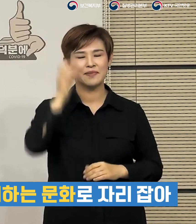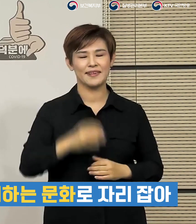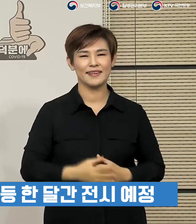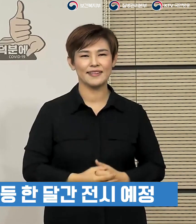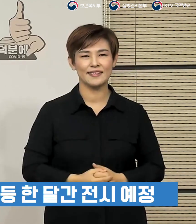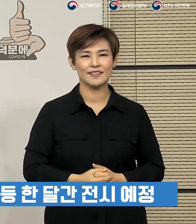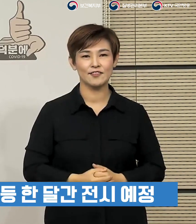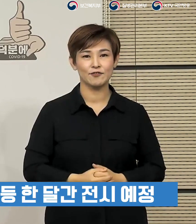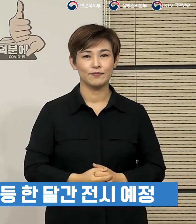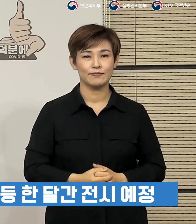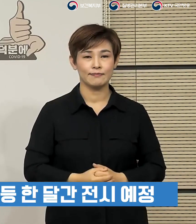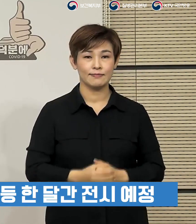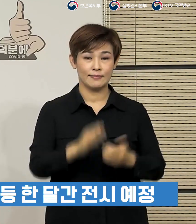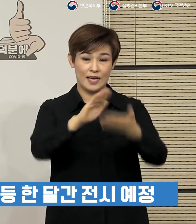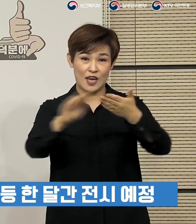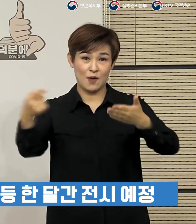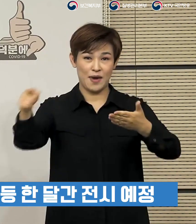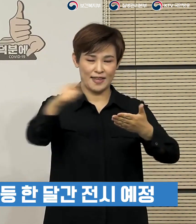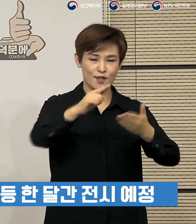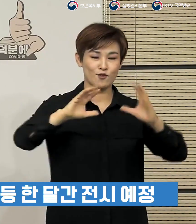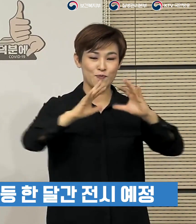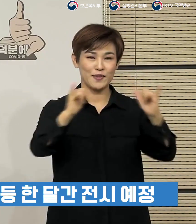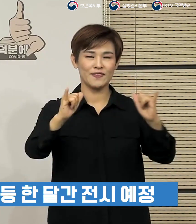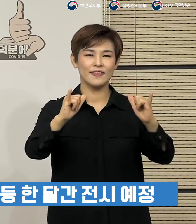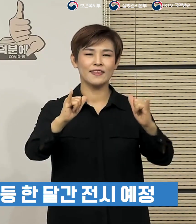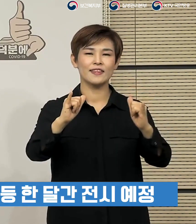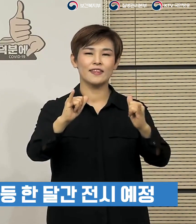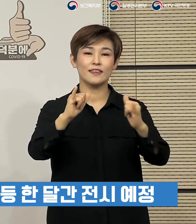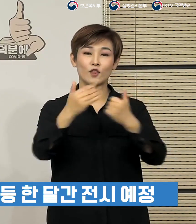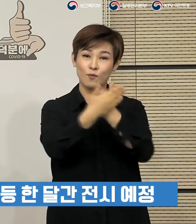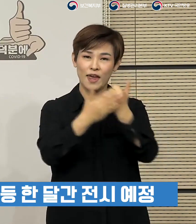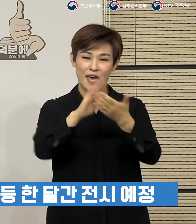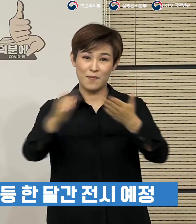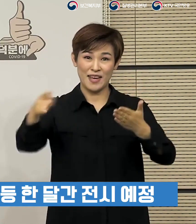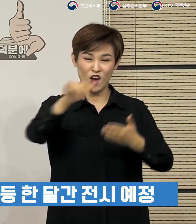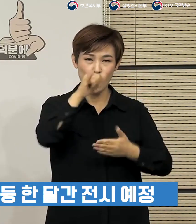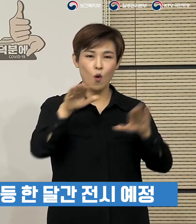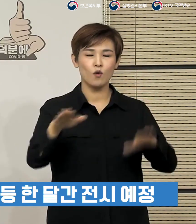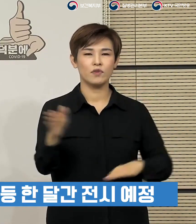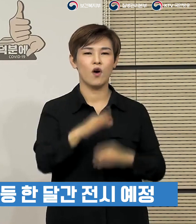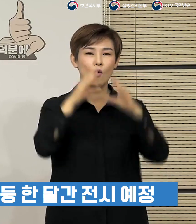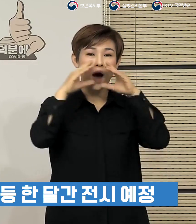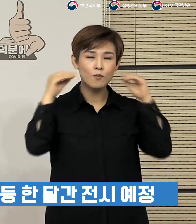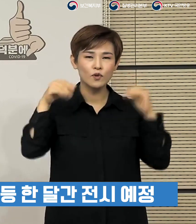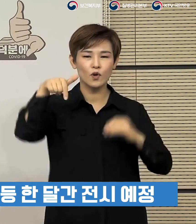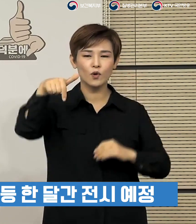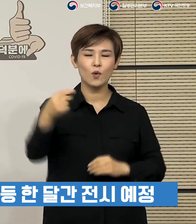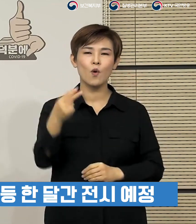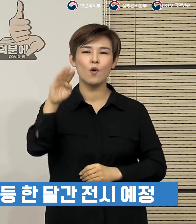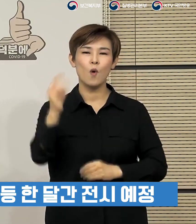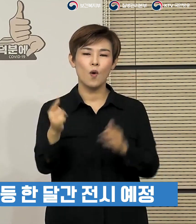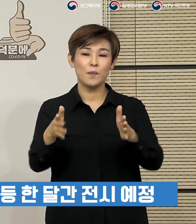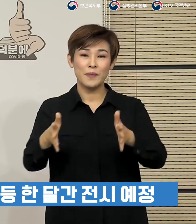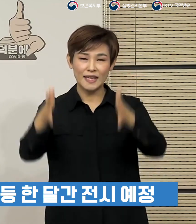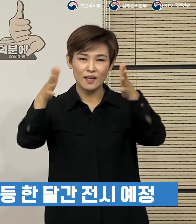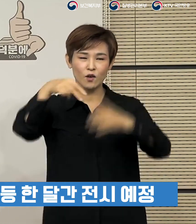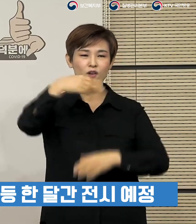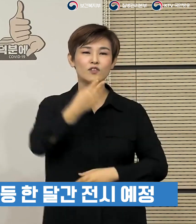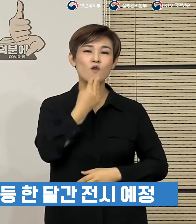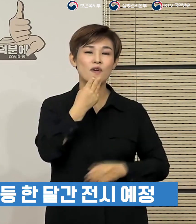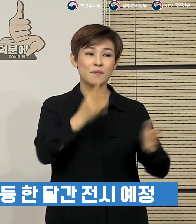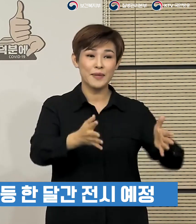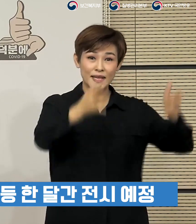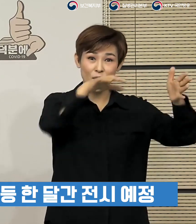캠페인 전환점을 맞이해서 오늘부터 광화문 교보생명빌딩과 서울스케어빌딩